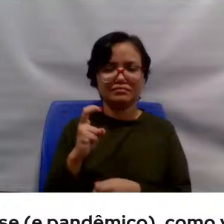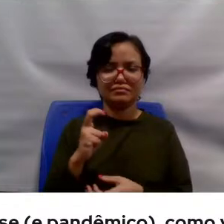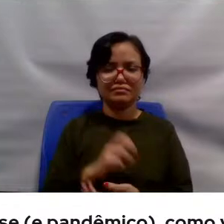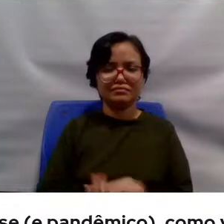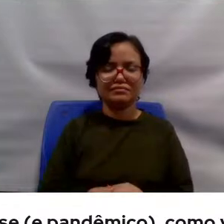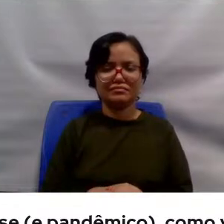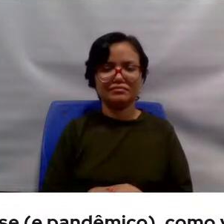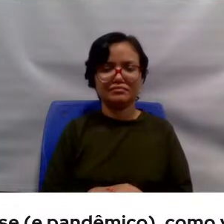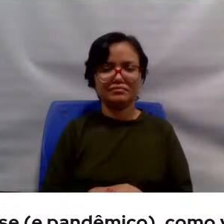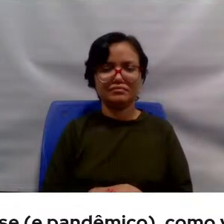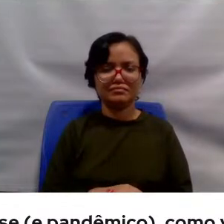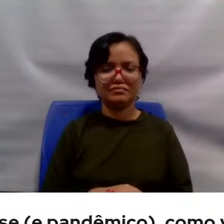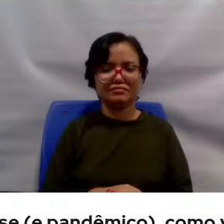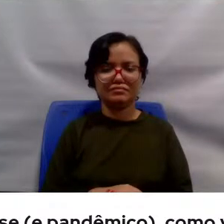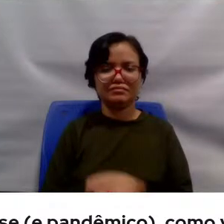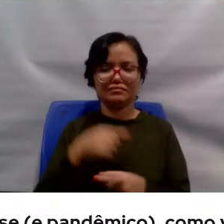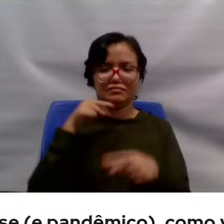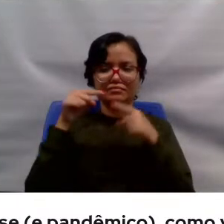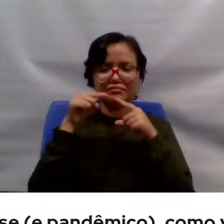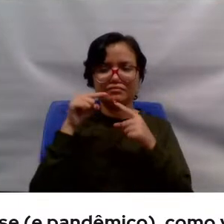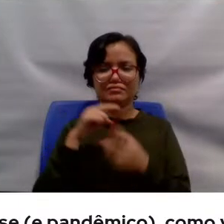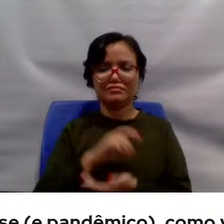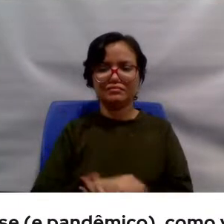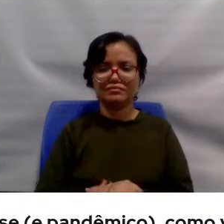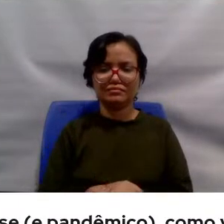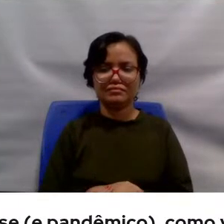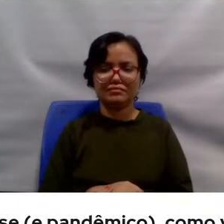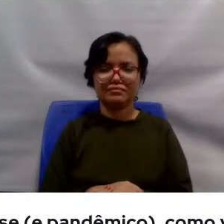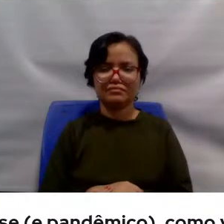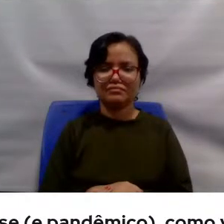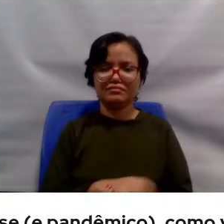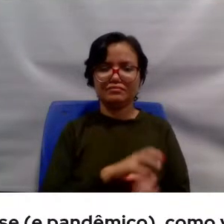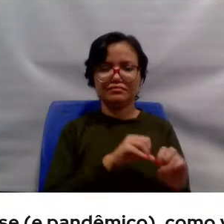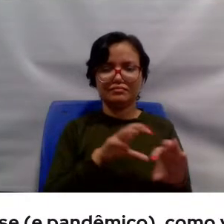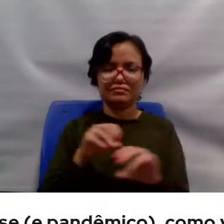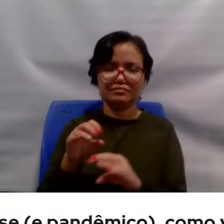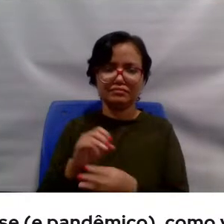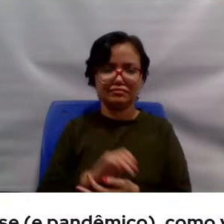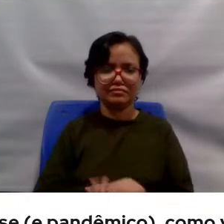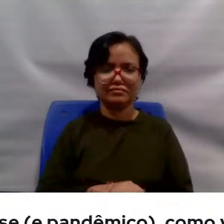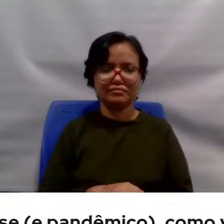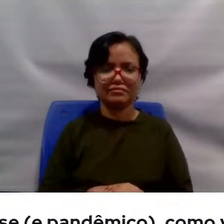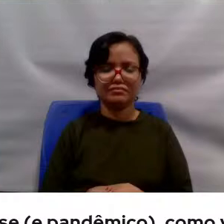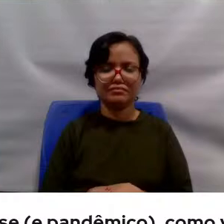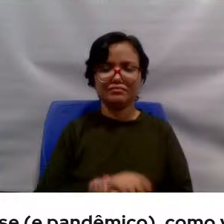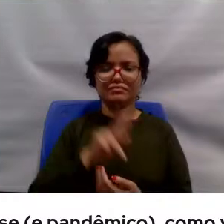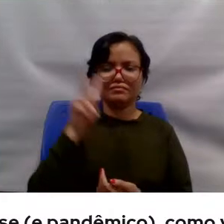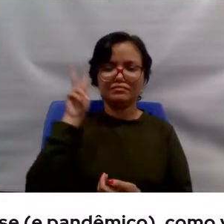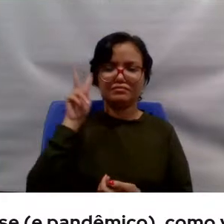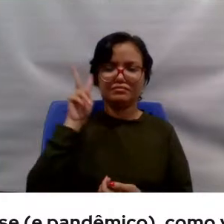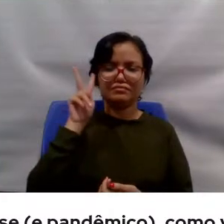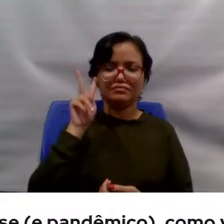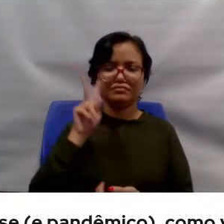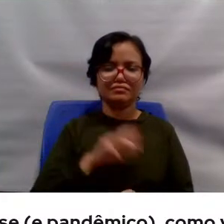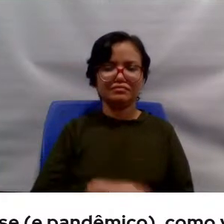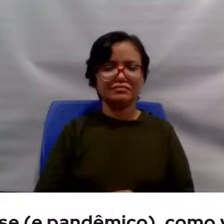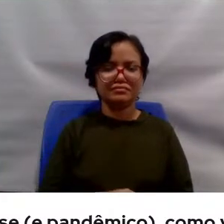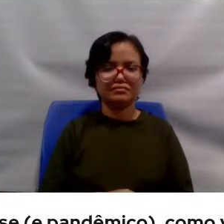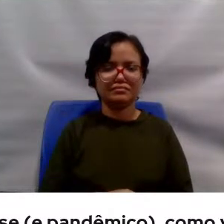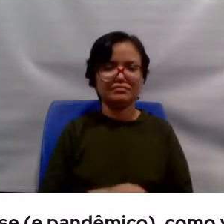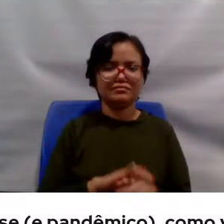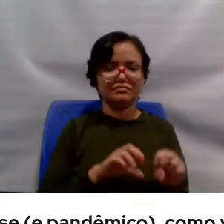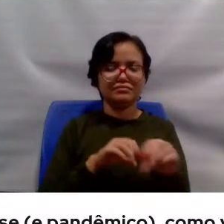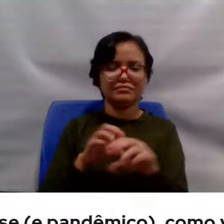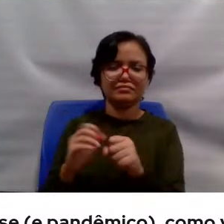que discute a história ensinada, a história do ensino